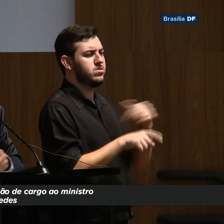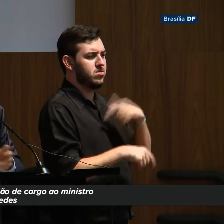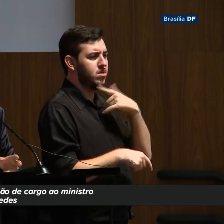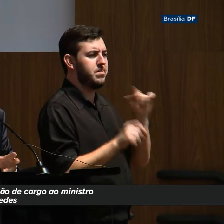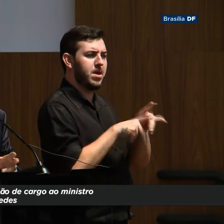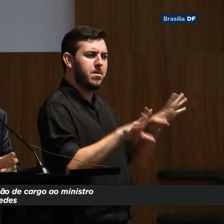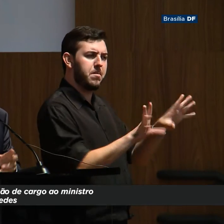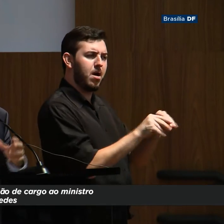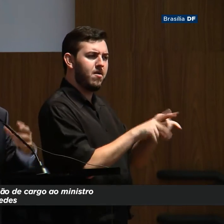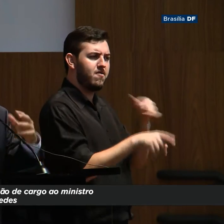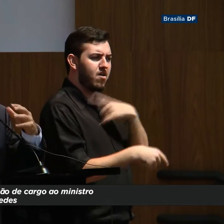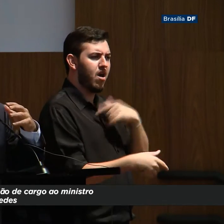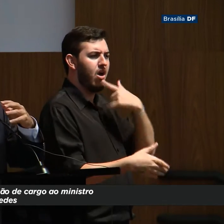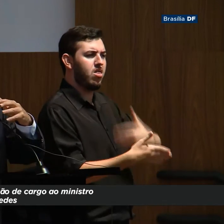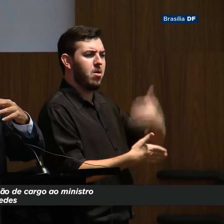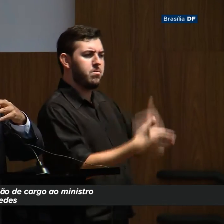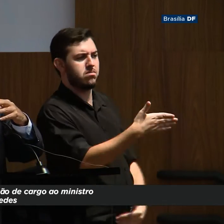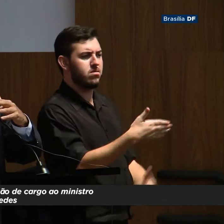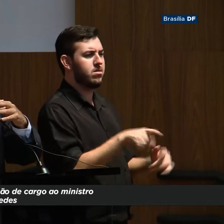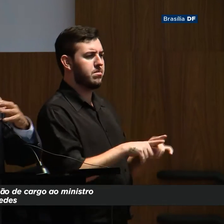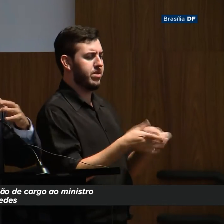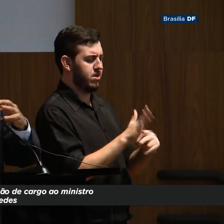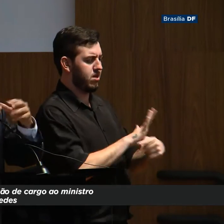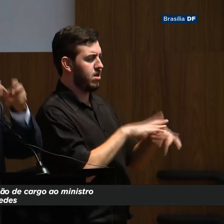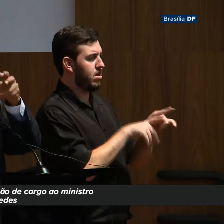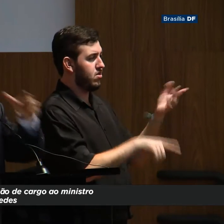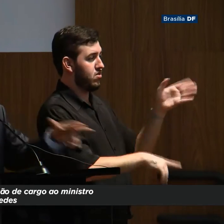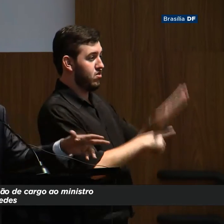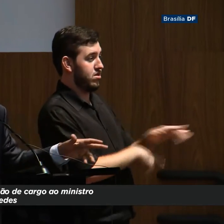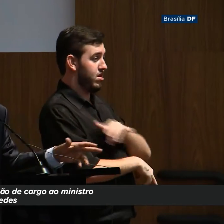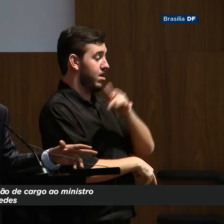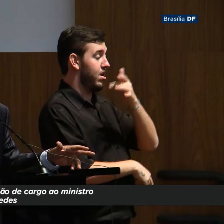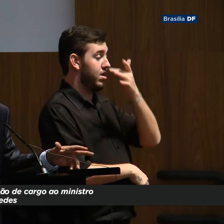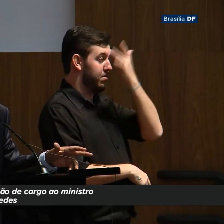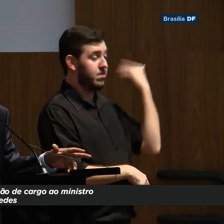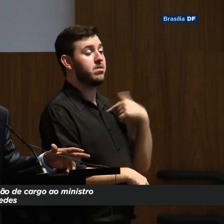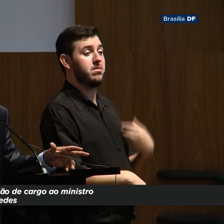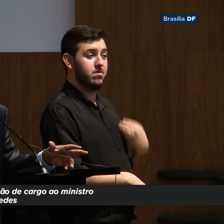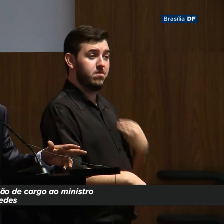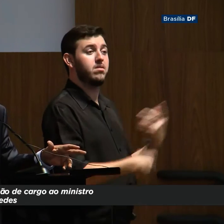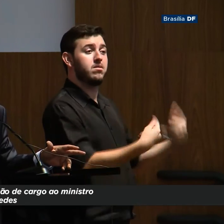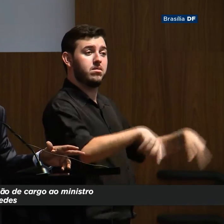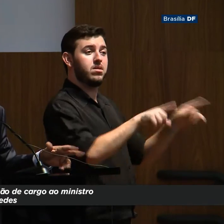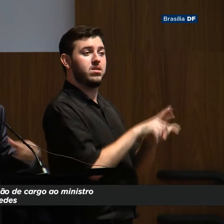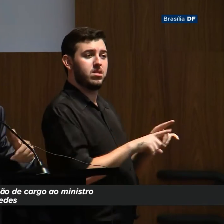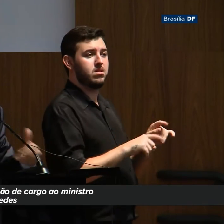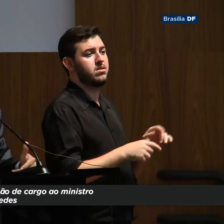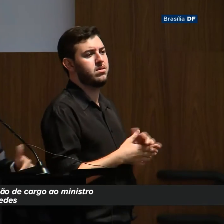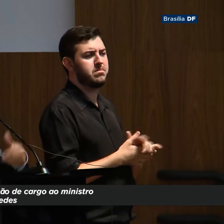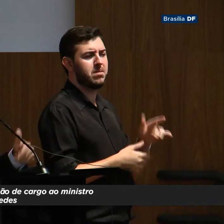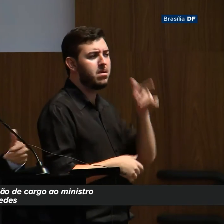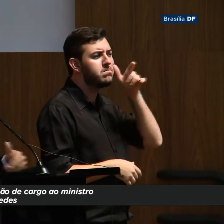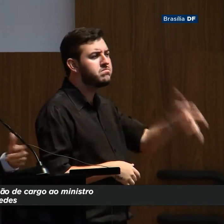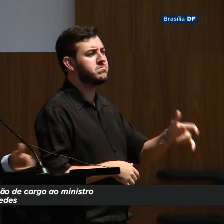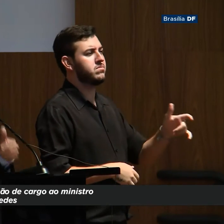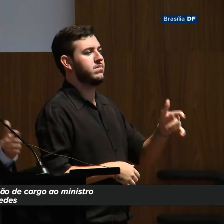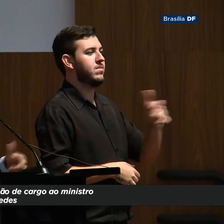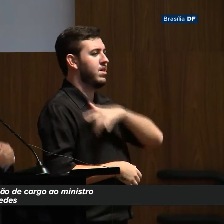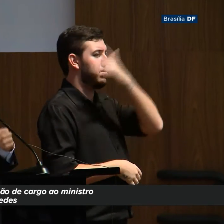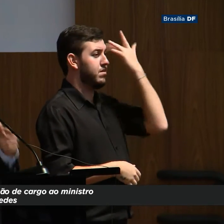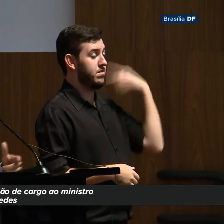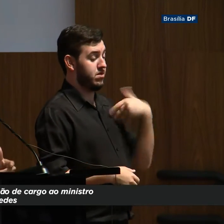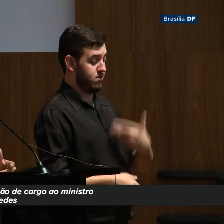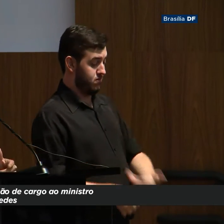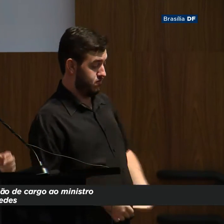vida de quem produz também. Ela tem também uma conexão orgânica com essa descentralização de recursos. É interessante aos governadores,